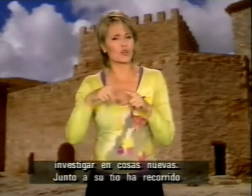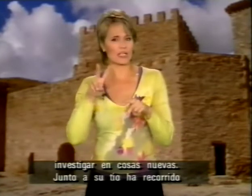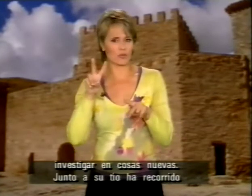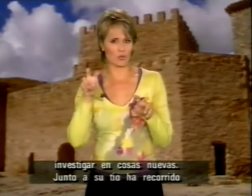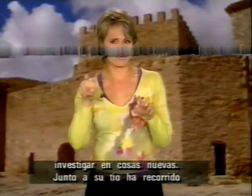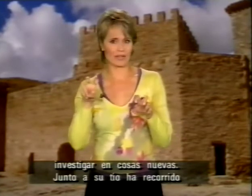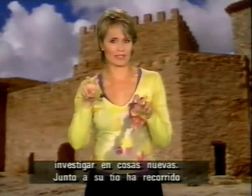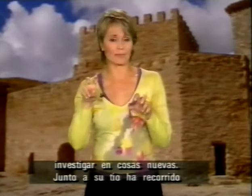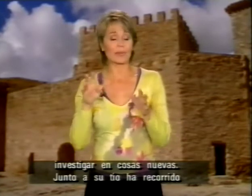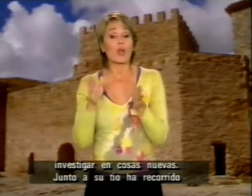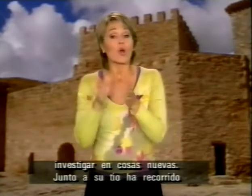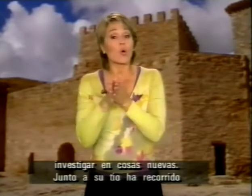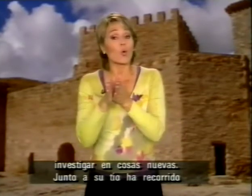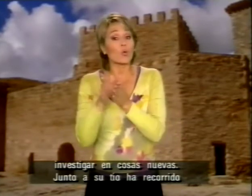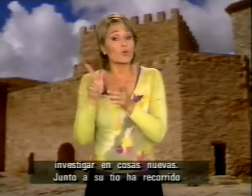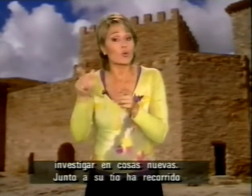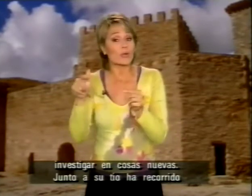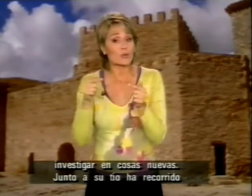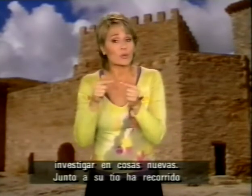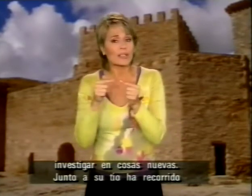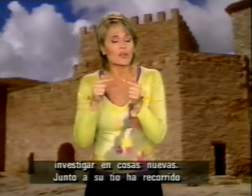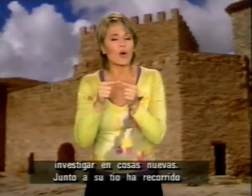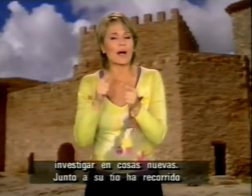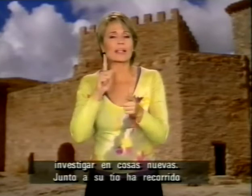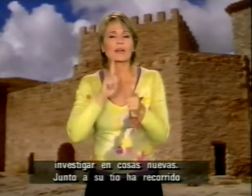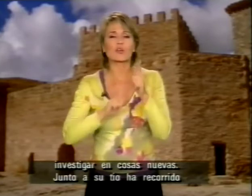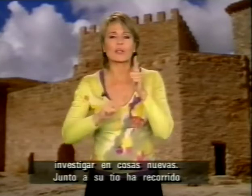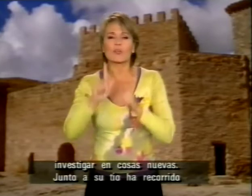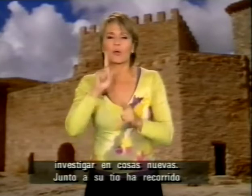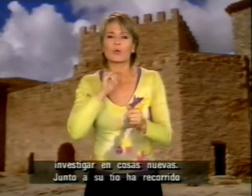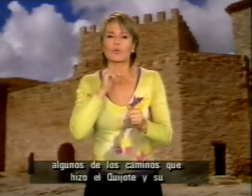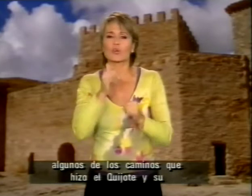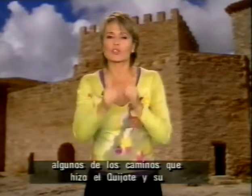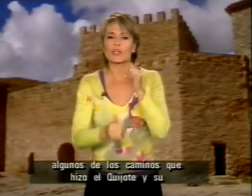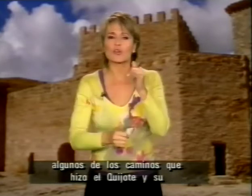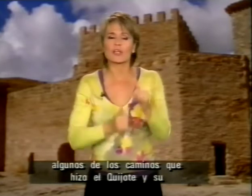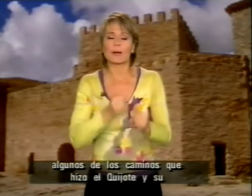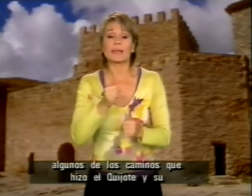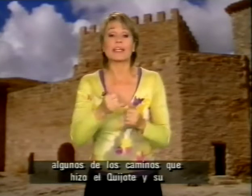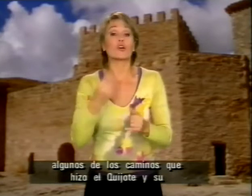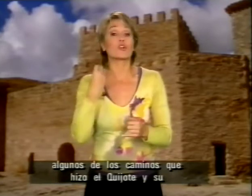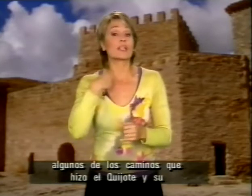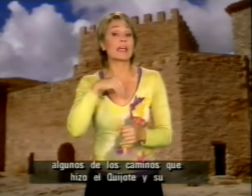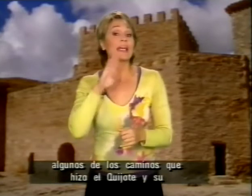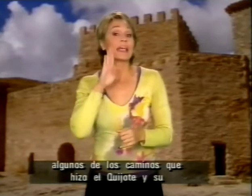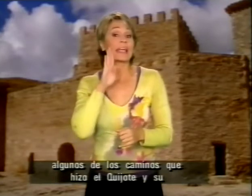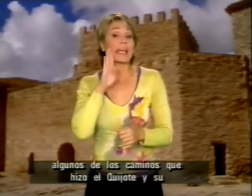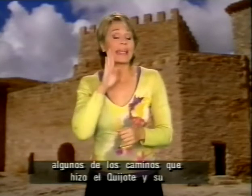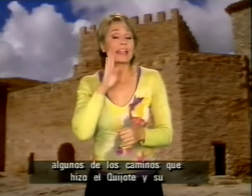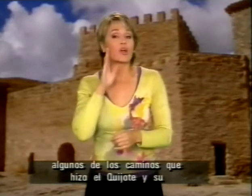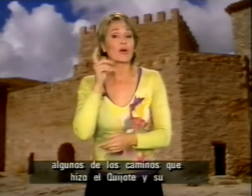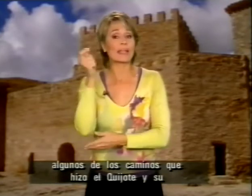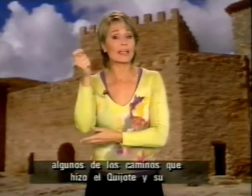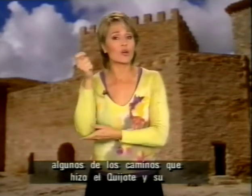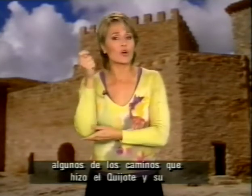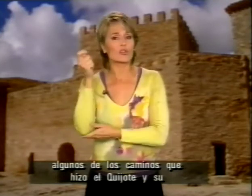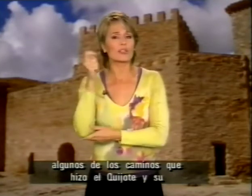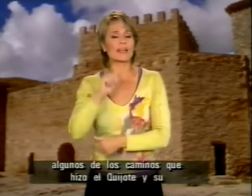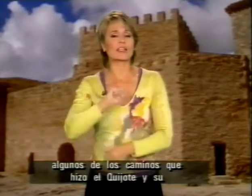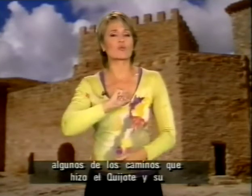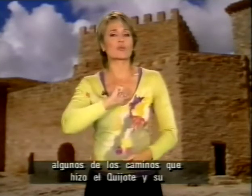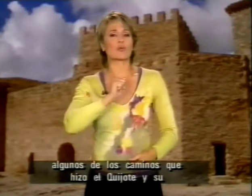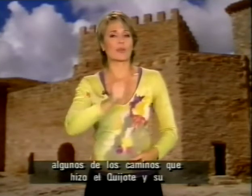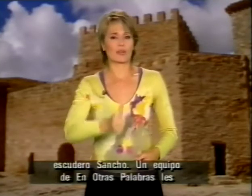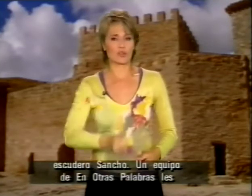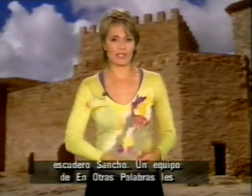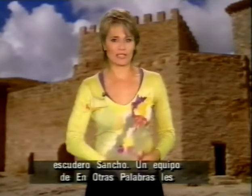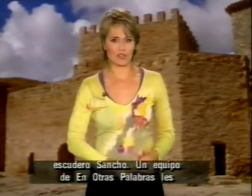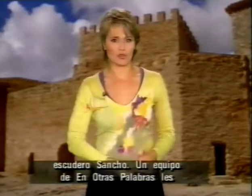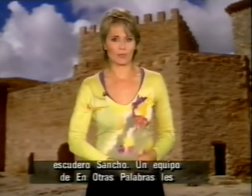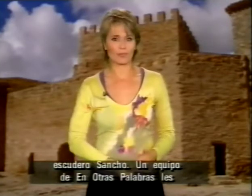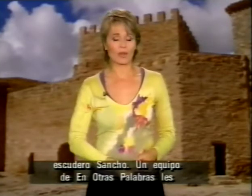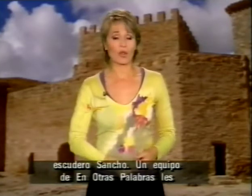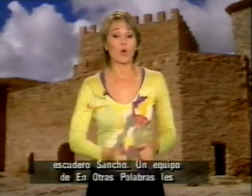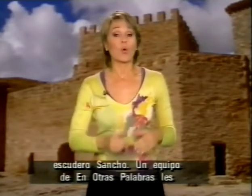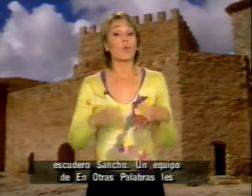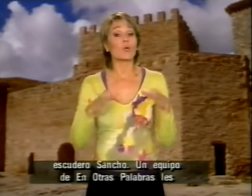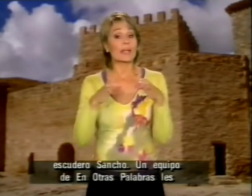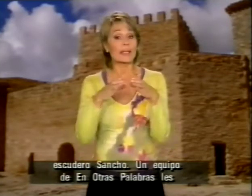cosas nuevas. Junto a su tío ha recorrido algunos de los caminos que hizo el Quijote y su escudero Sancho. Un